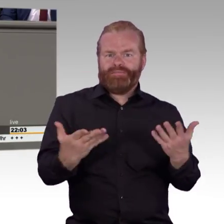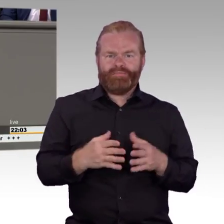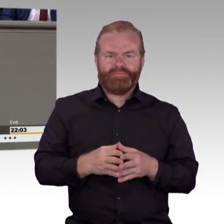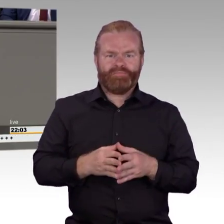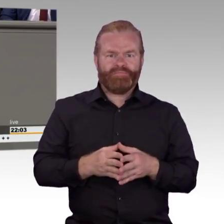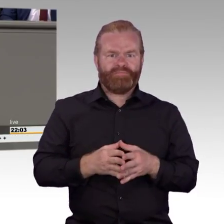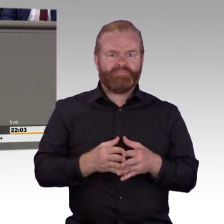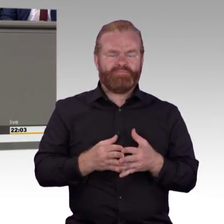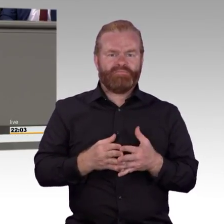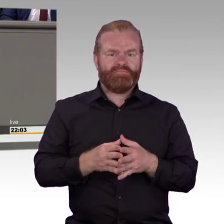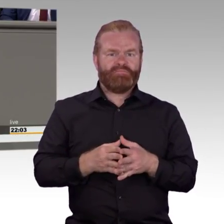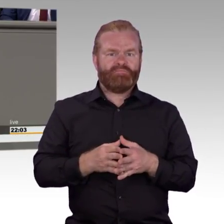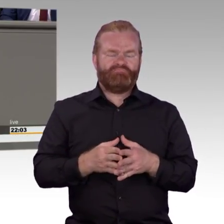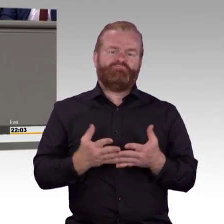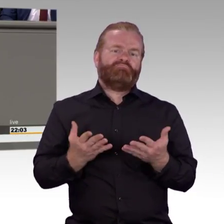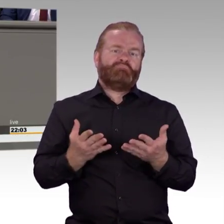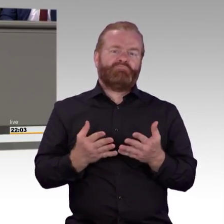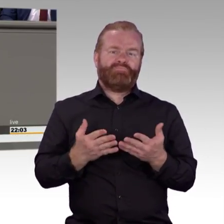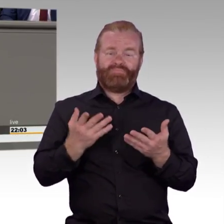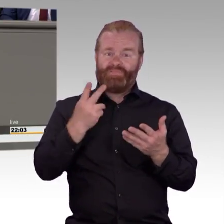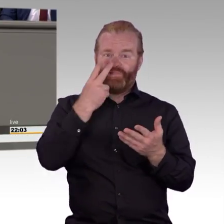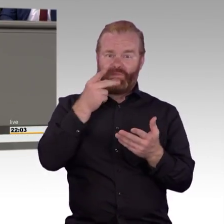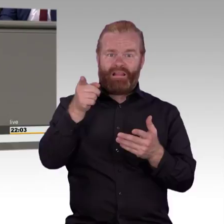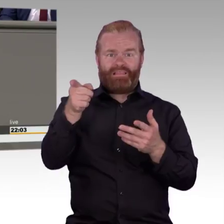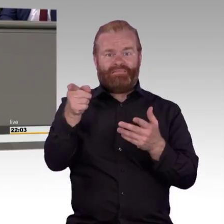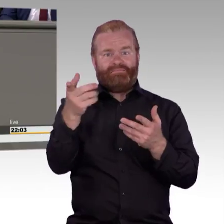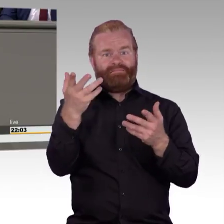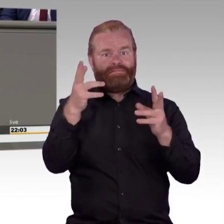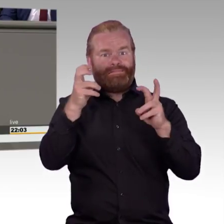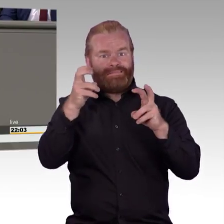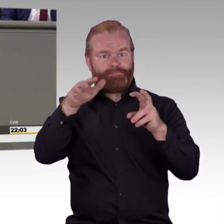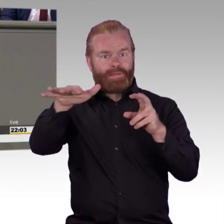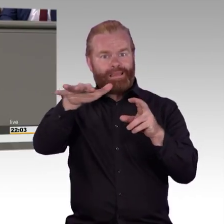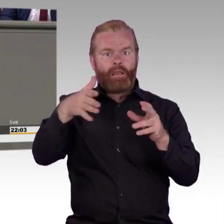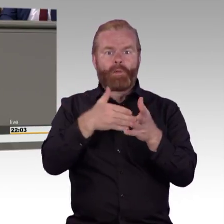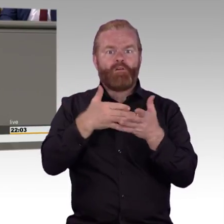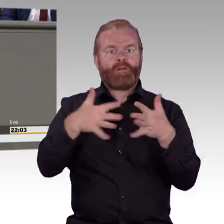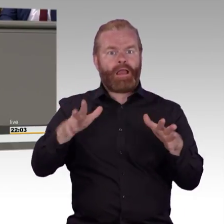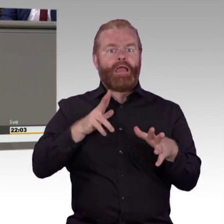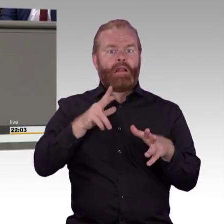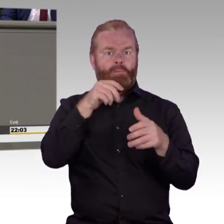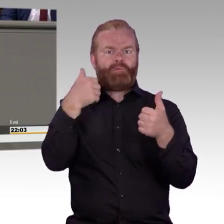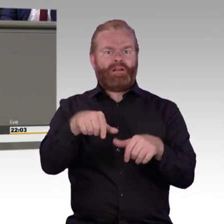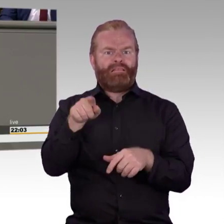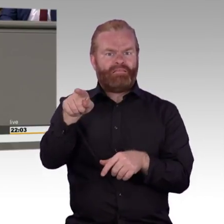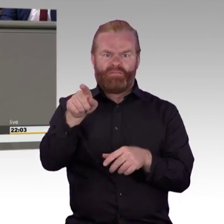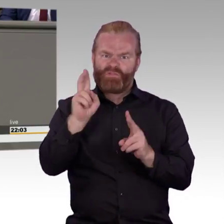war, haben sich die ersten blinden und sehbehinderten Menschen gemeldet und haben gesagt, wir haben keinen barrierefreien Zugang zu diesem